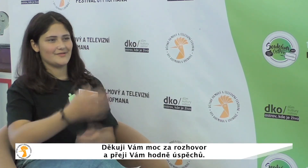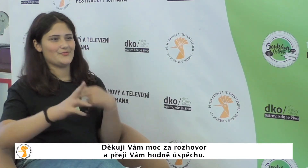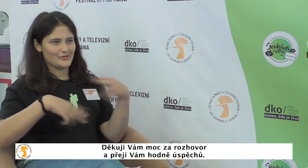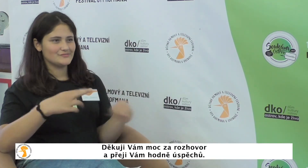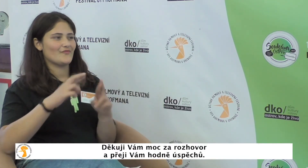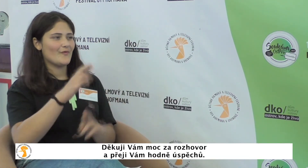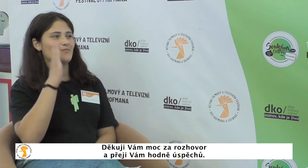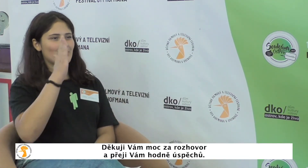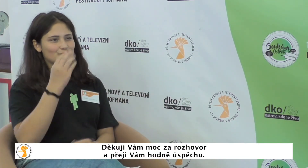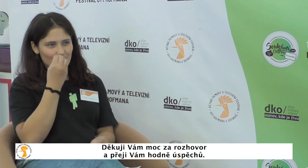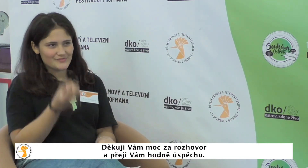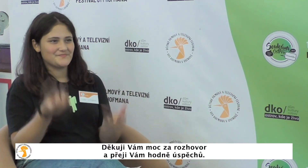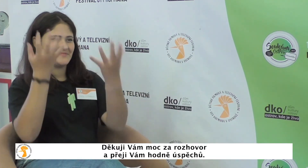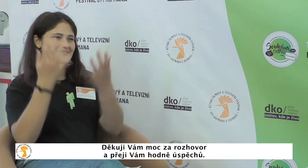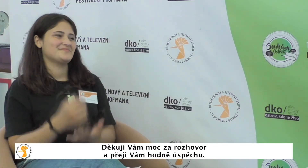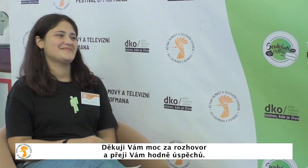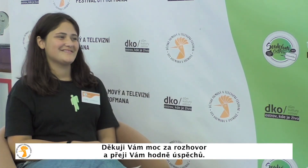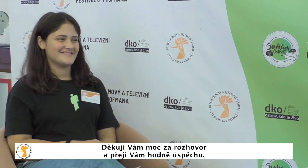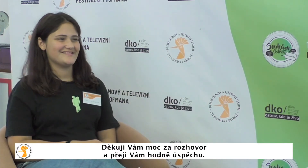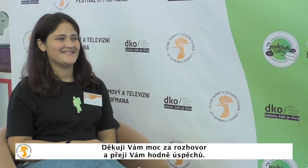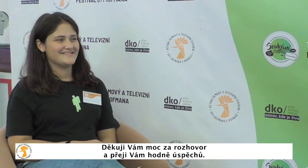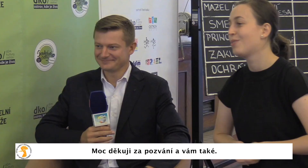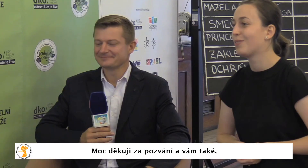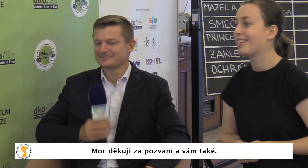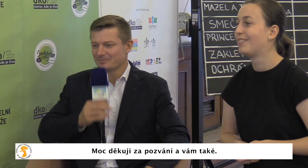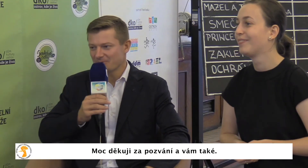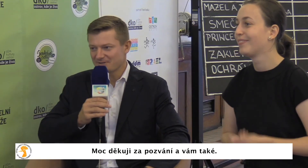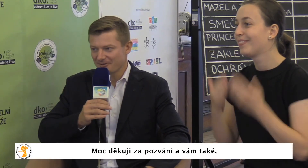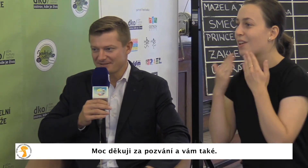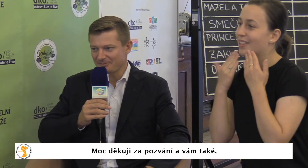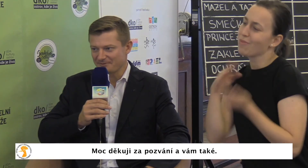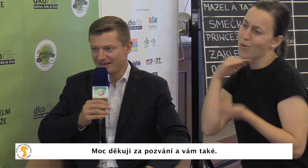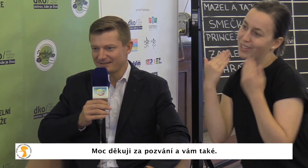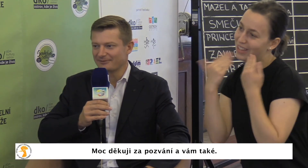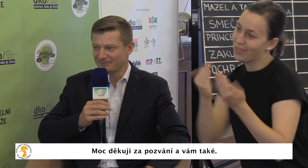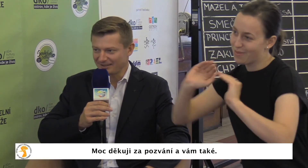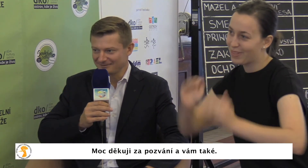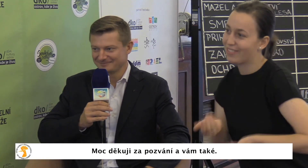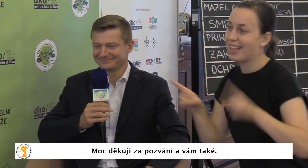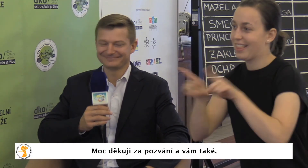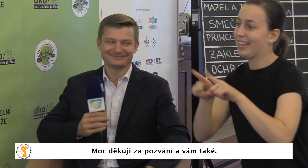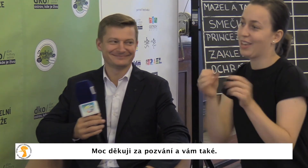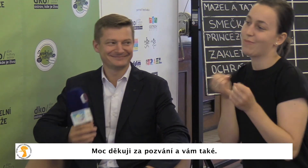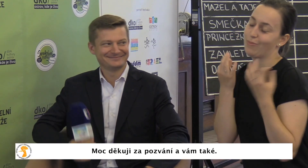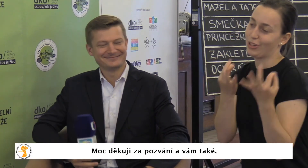Děkuji vám moc za rozhovor a přeji vám hodně úspěchů. Moc děkuji za pozvání a vám také.